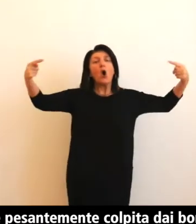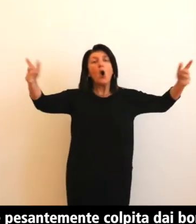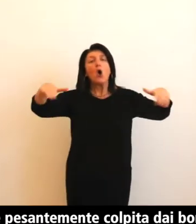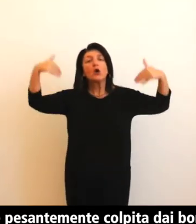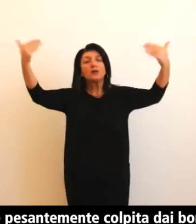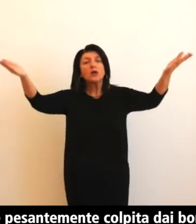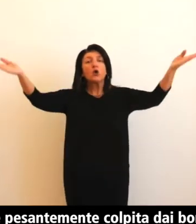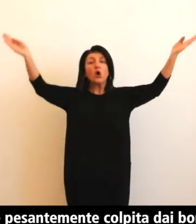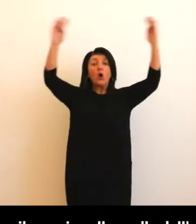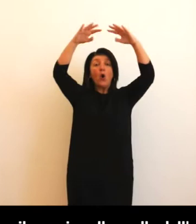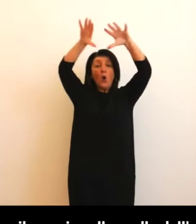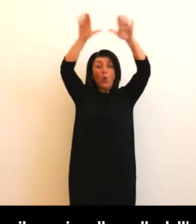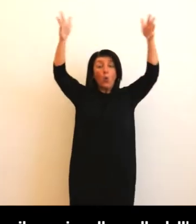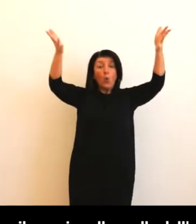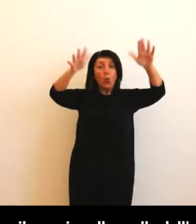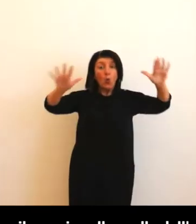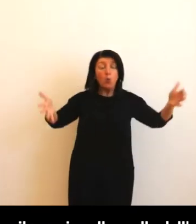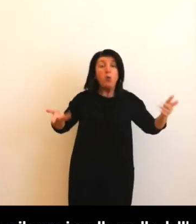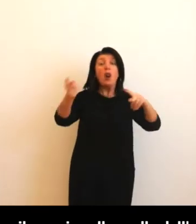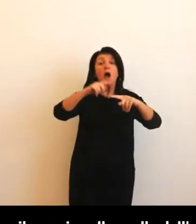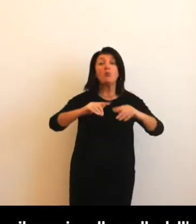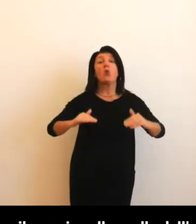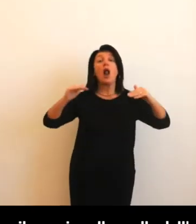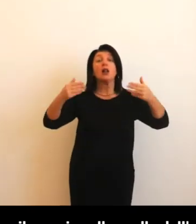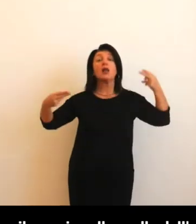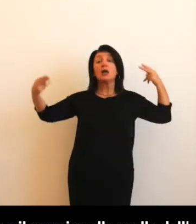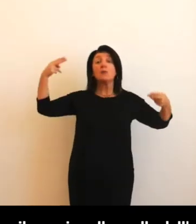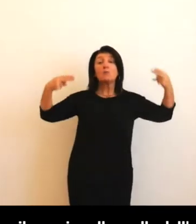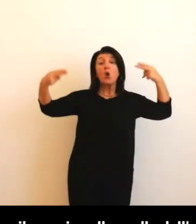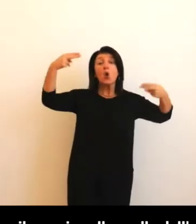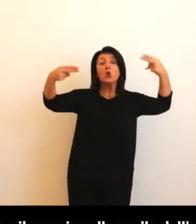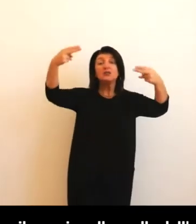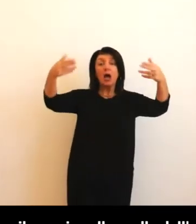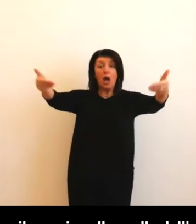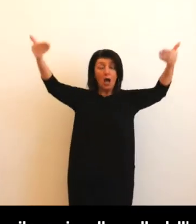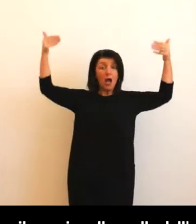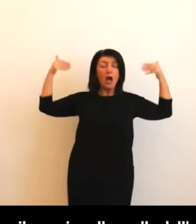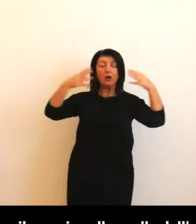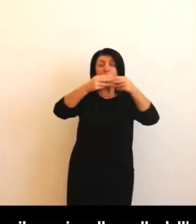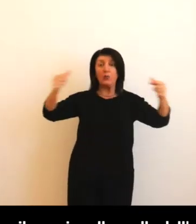Negli anni successivi ebbero inizio i restauri che negli anni 50